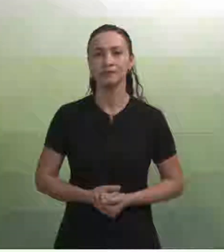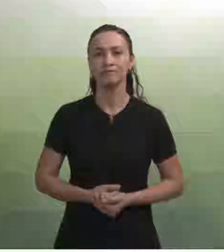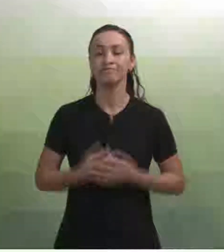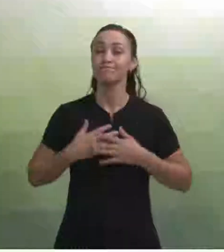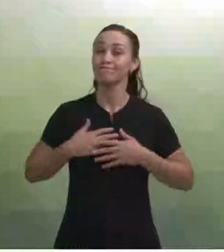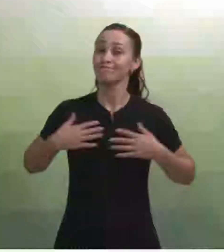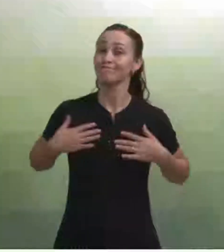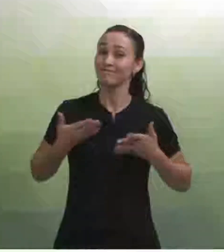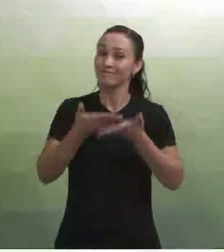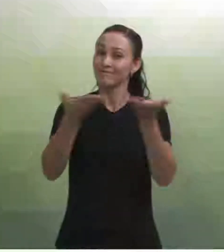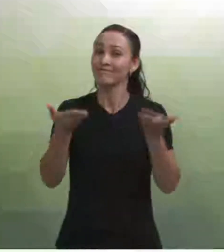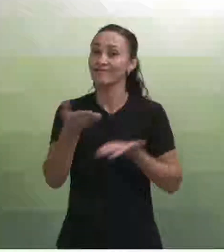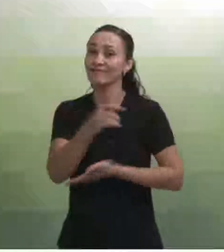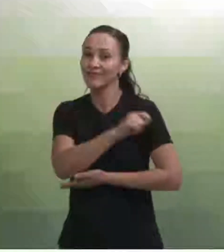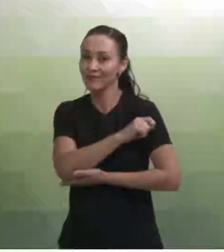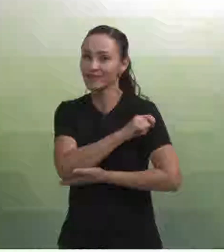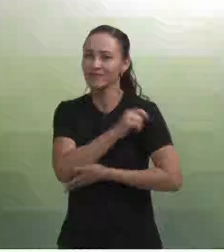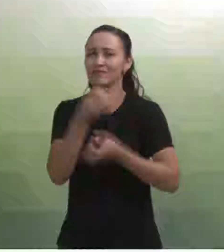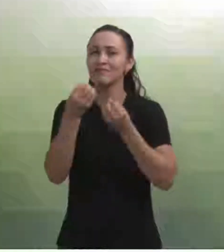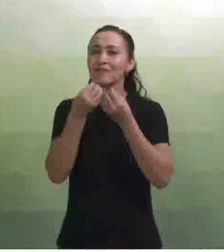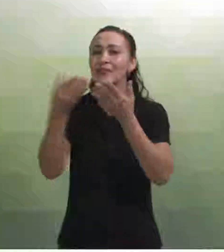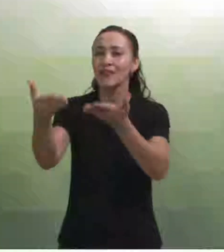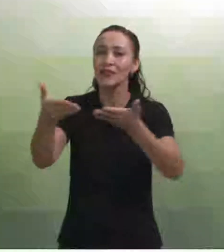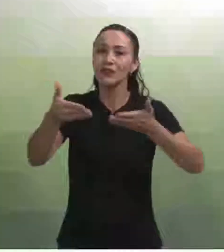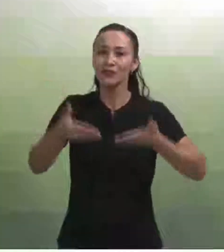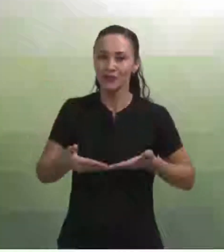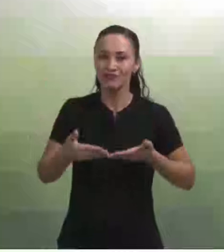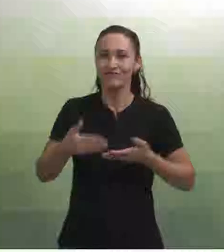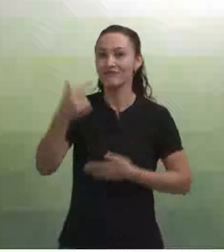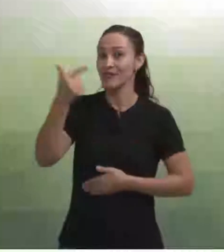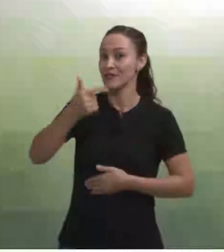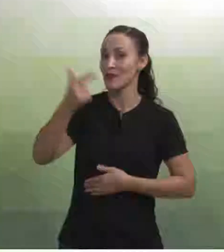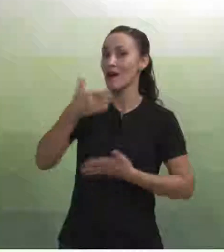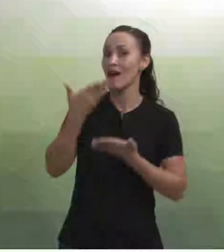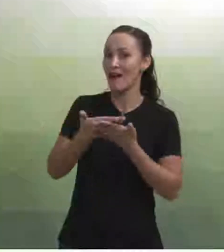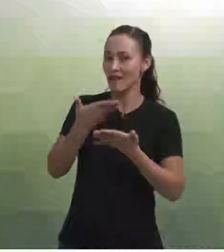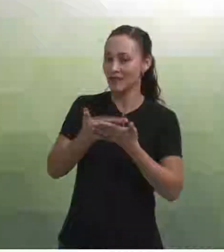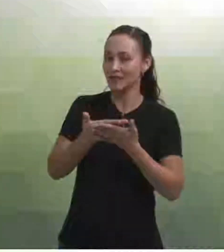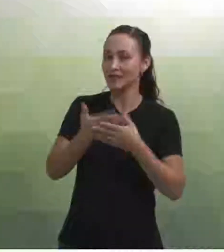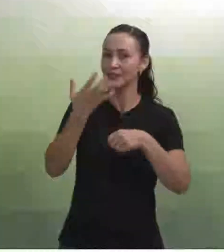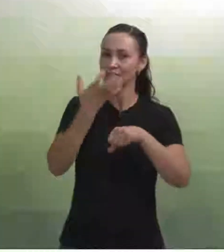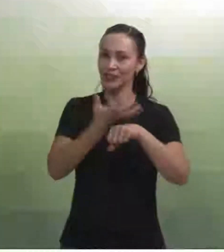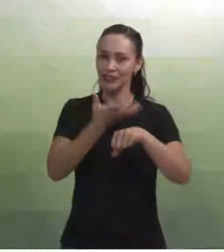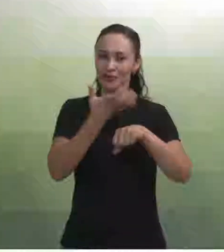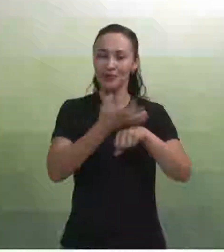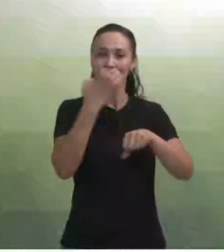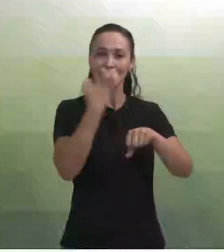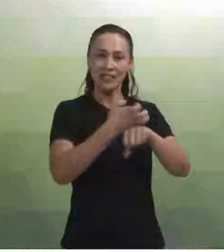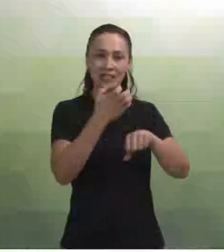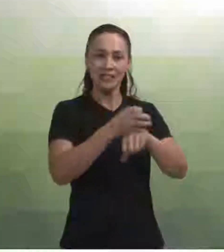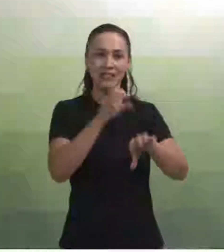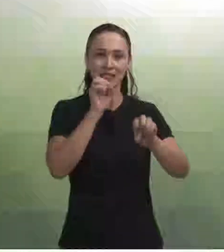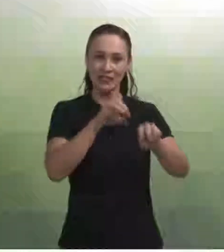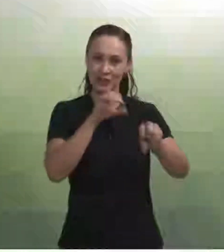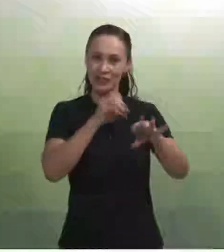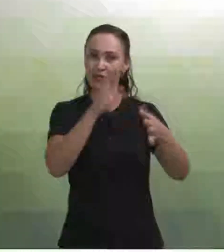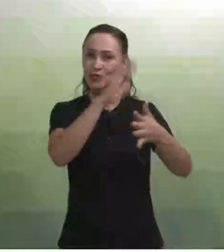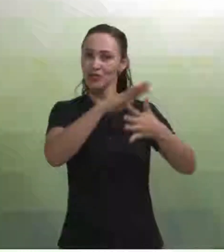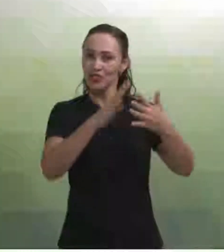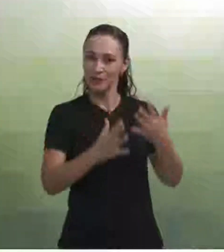Prezados cursistas, sejam muito bem-vindos à nossa segunda aula da disciplina Estágio e Ensino de